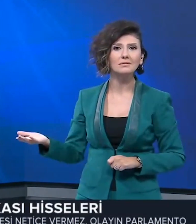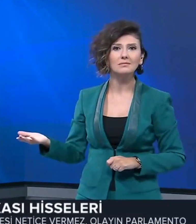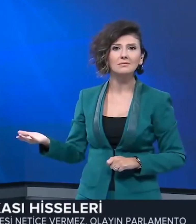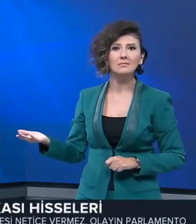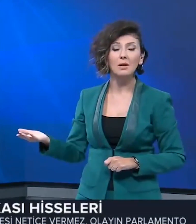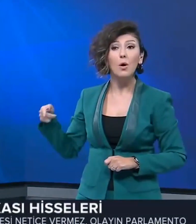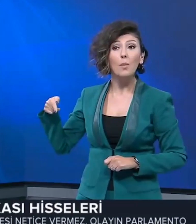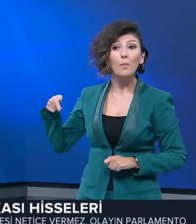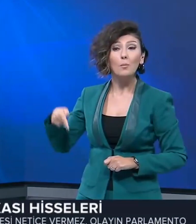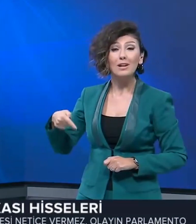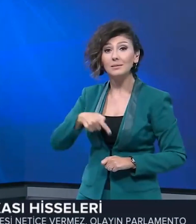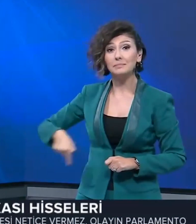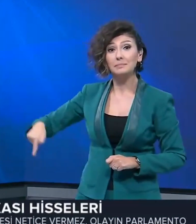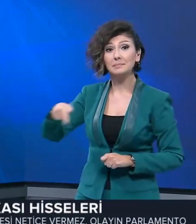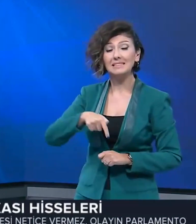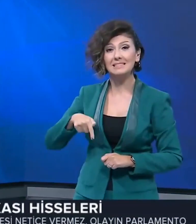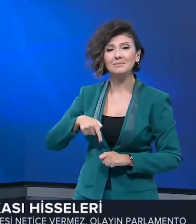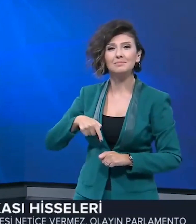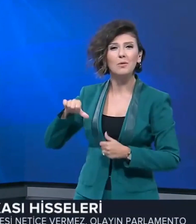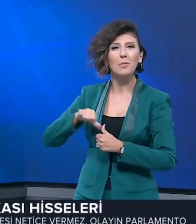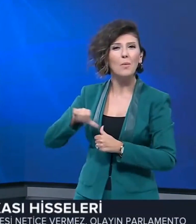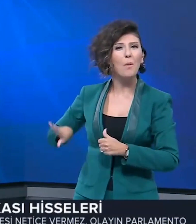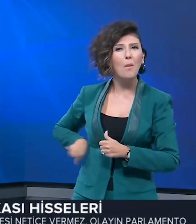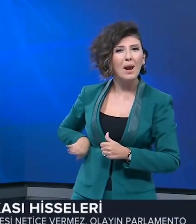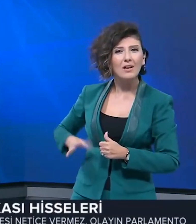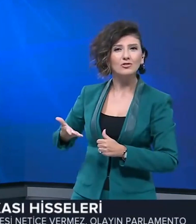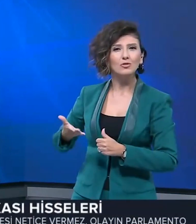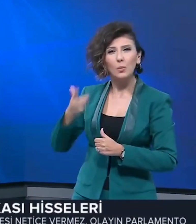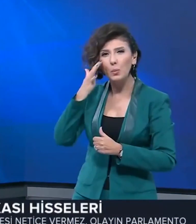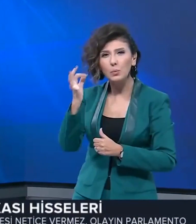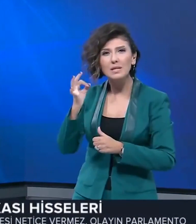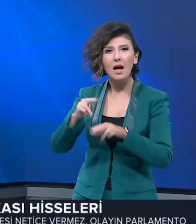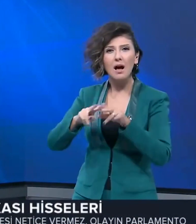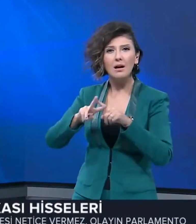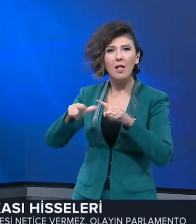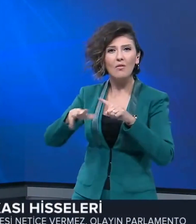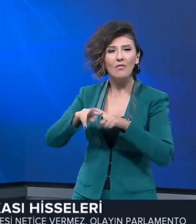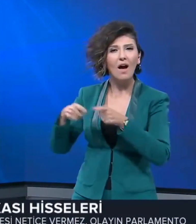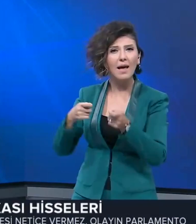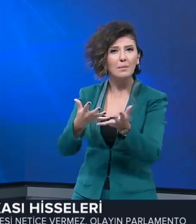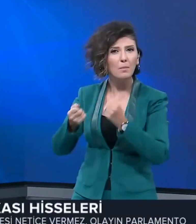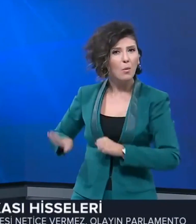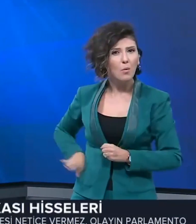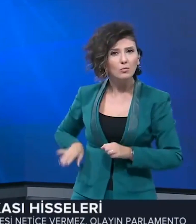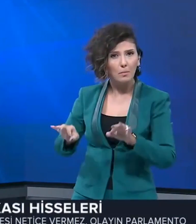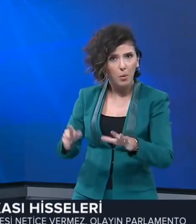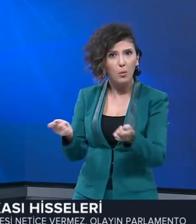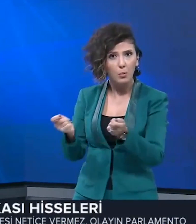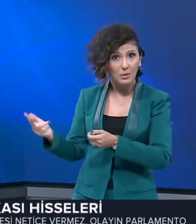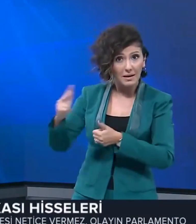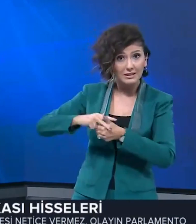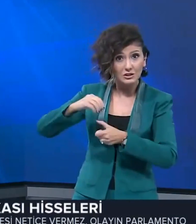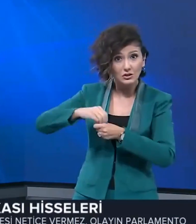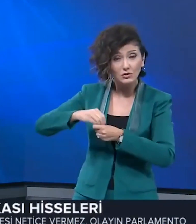Burada bizim çırak öğrencilerimiz, ustalık ve kalkalık eğitim alan öğrencilerimiz böyle bir uygulamaya katıldıkları için de